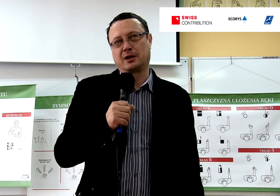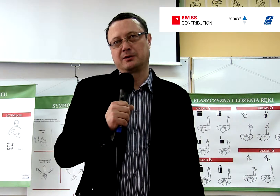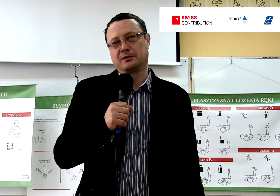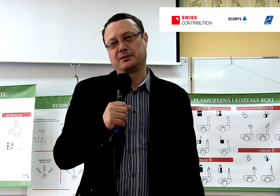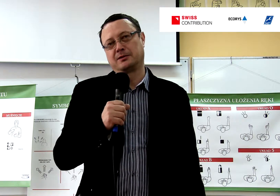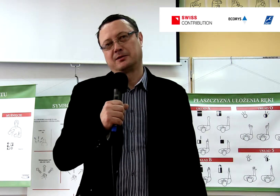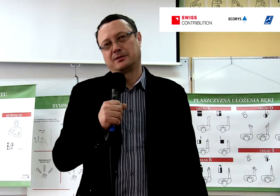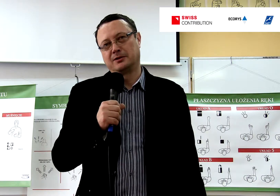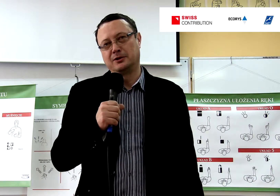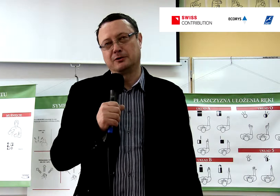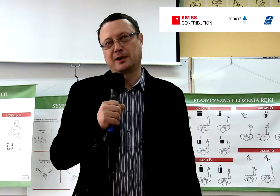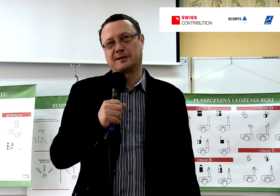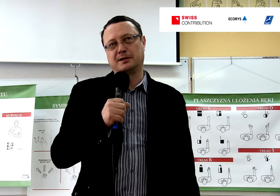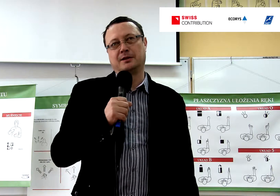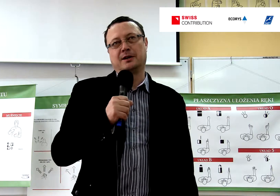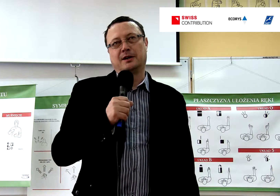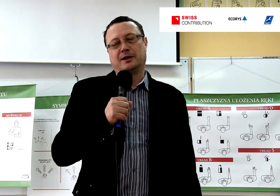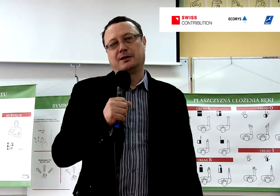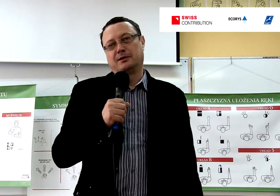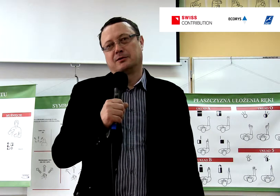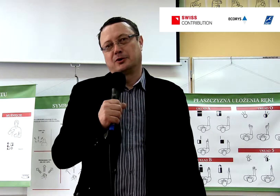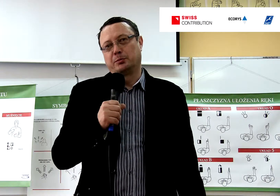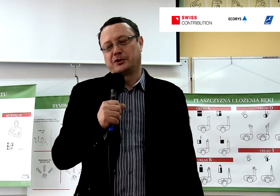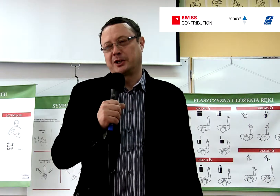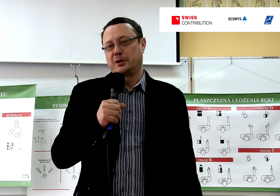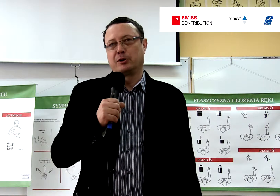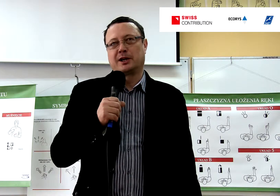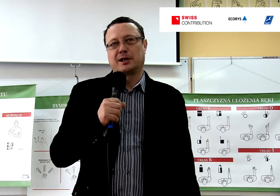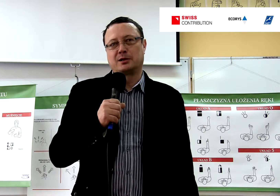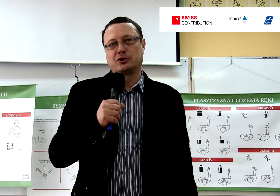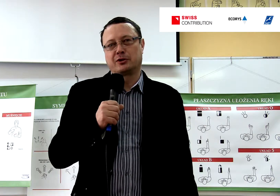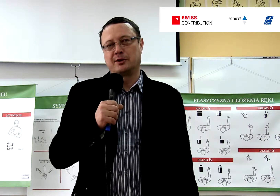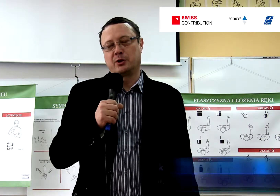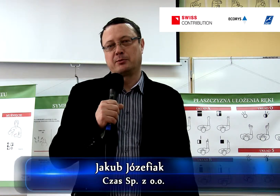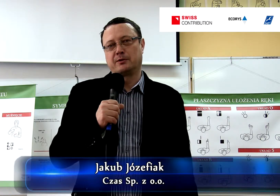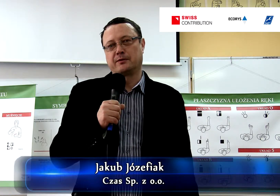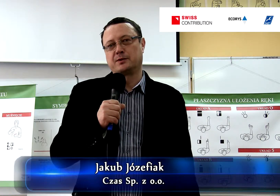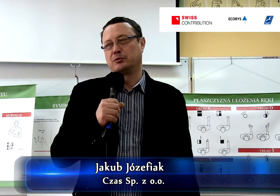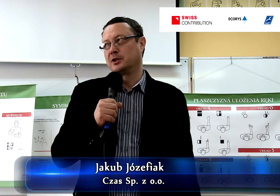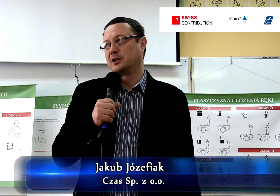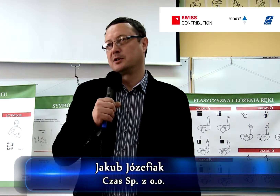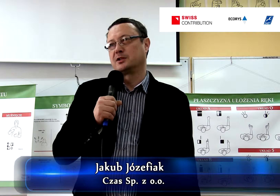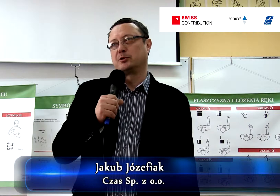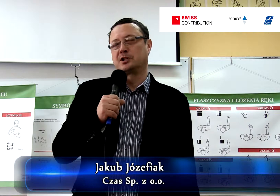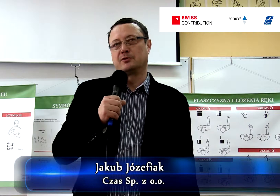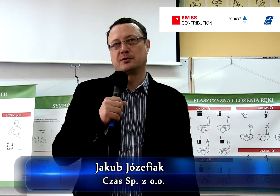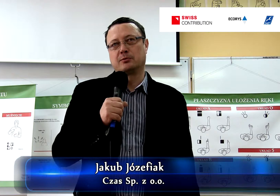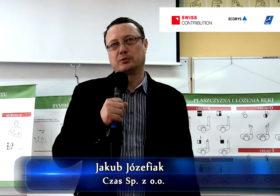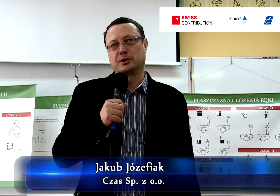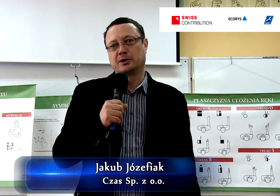innowacji. To upowszechnianie polega na tym, że organizujemy wspólnie z Polskim Związkiem Głuchych